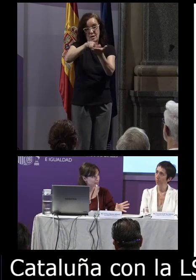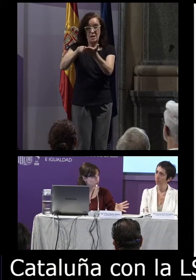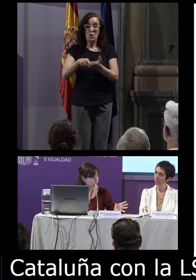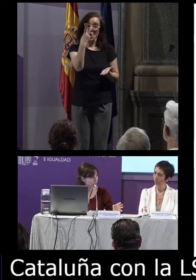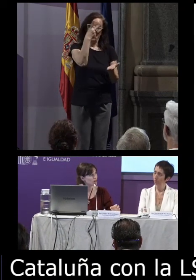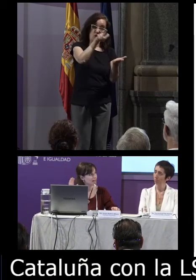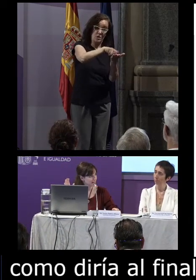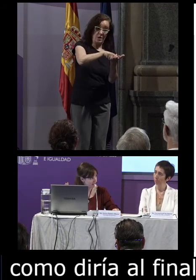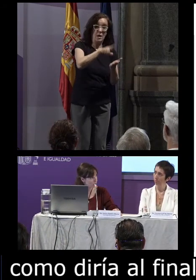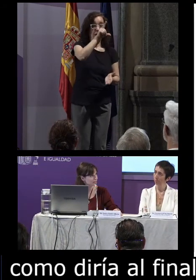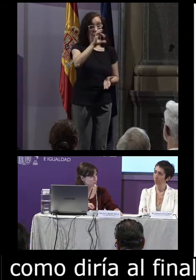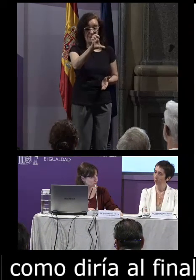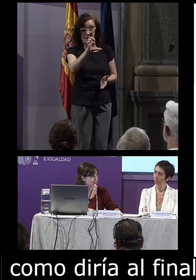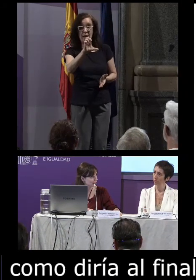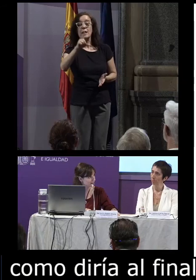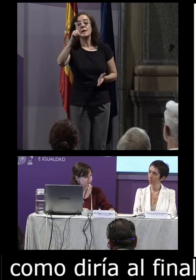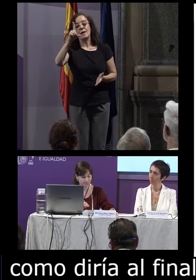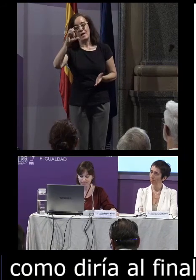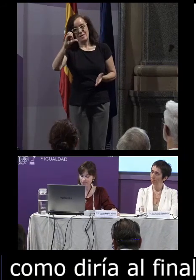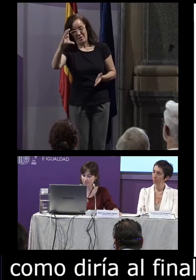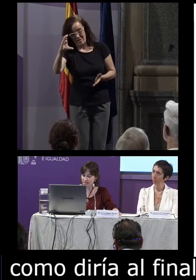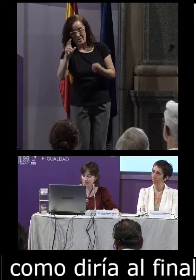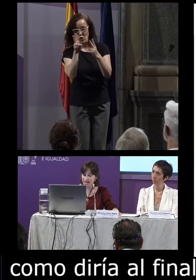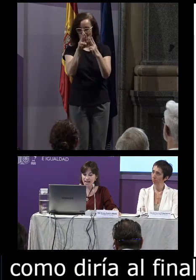lengua de signos española y de la lengua de signos catalana.